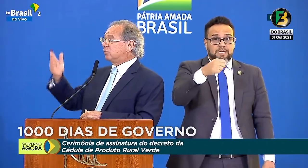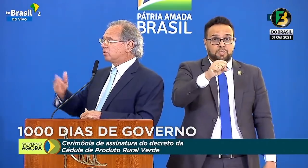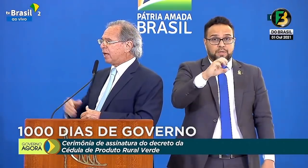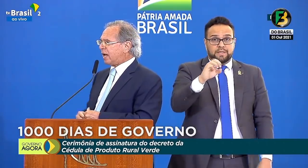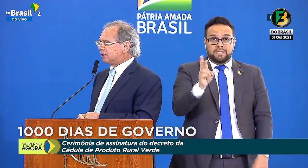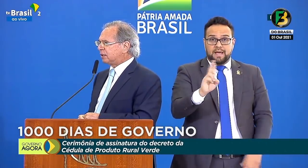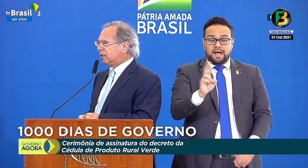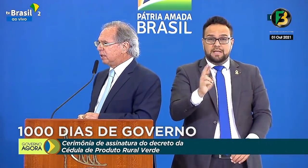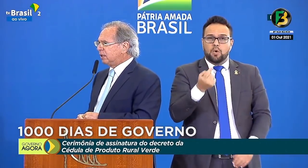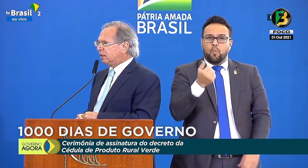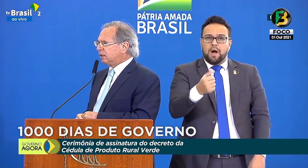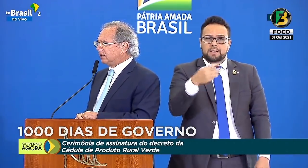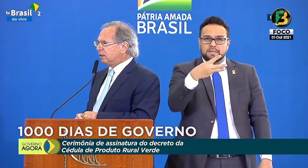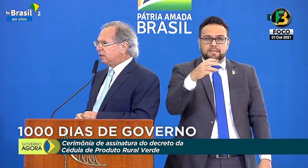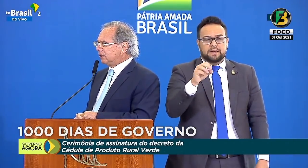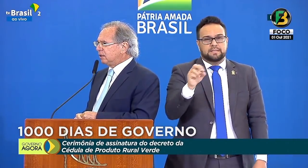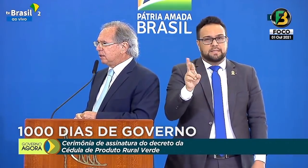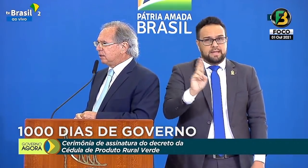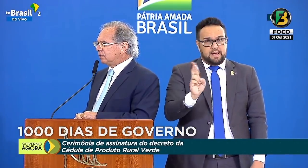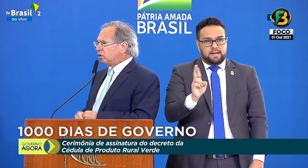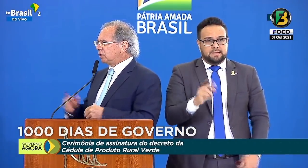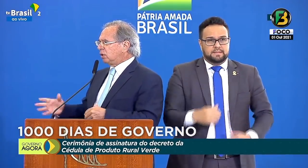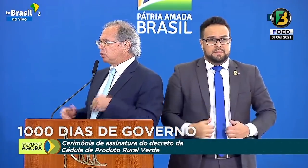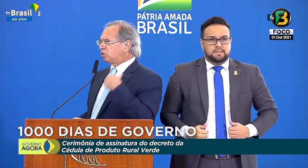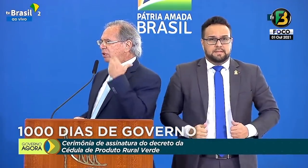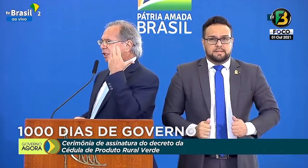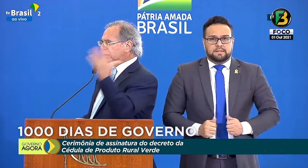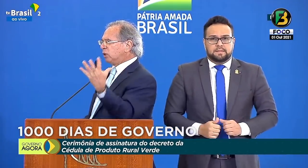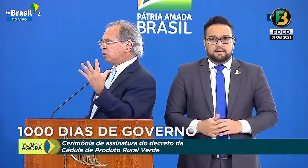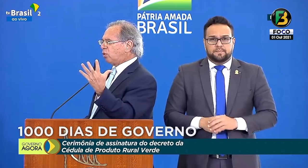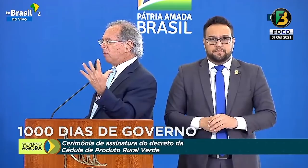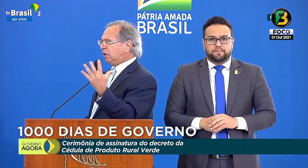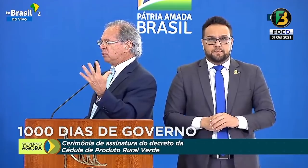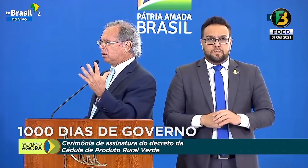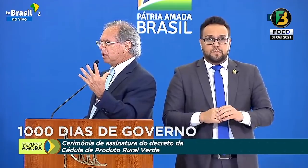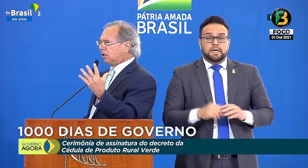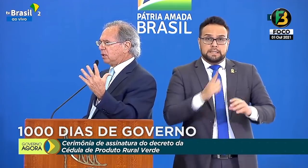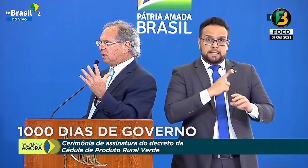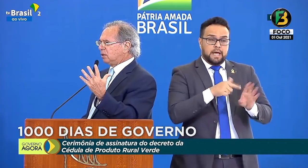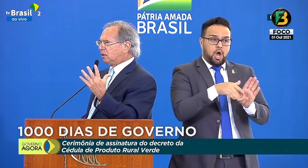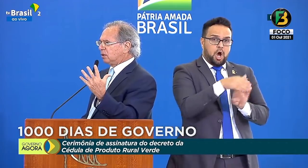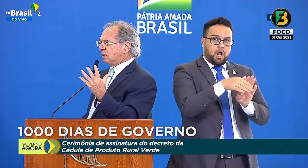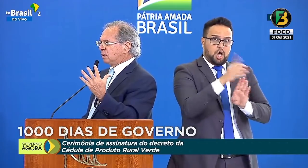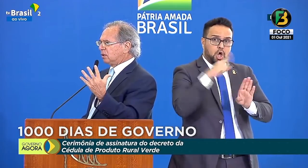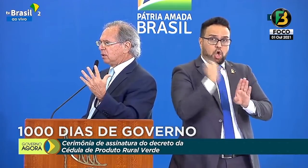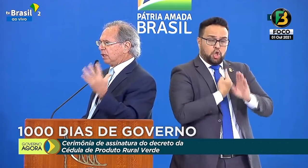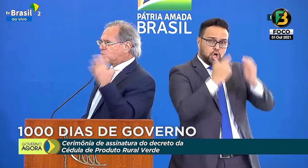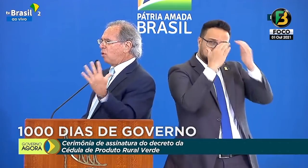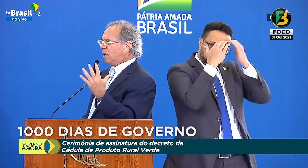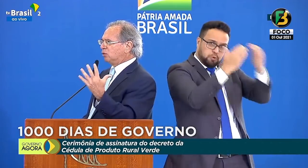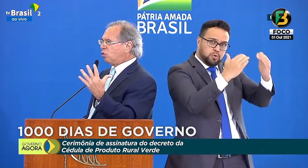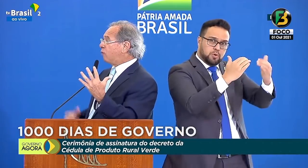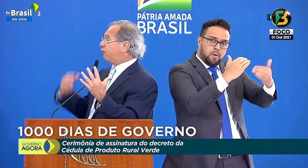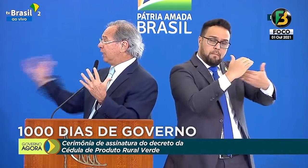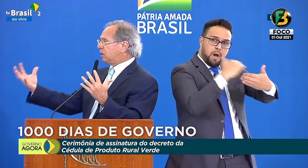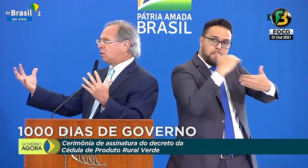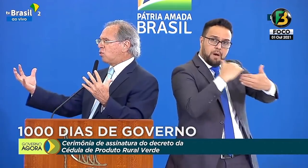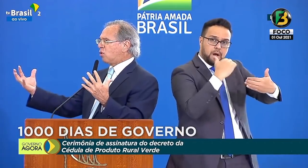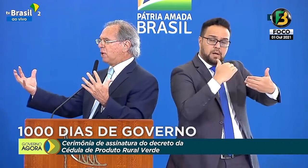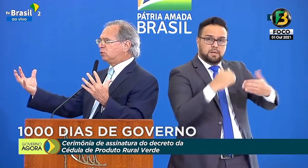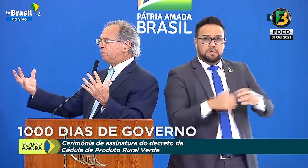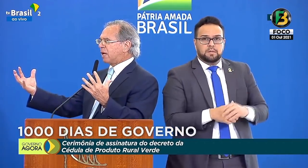quase 300 reais, se nós estamos seguindo esse comando, esse comando